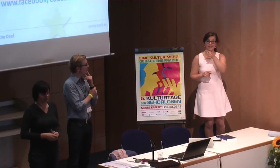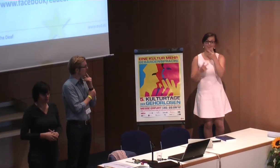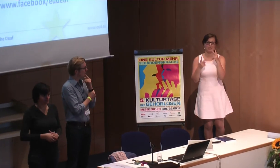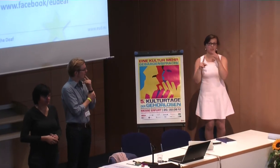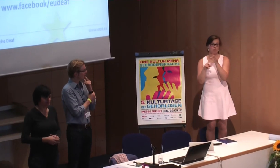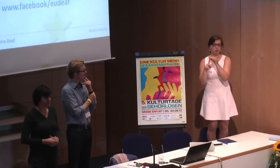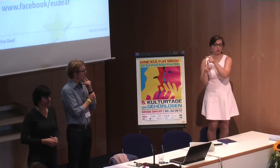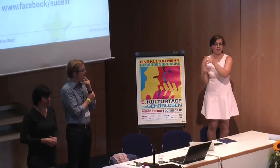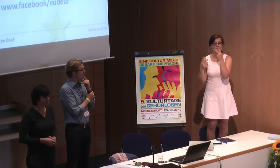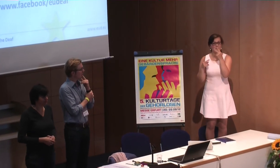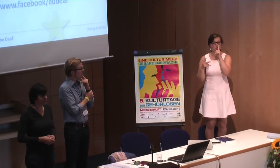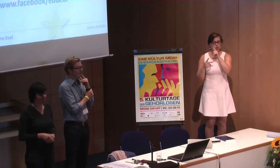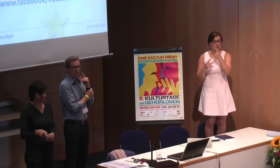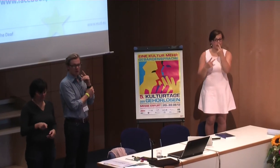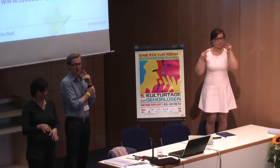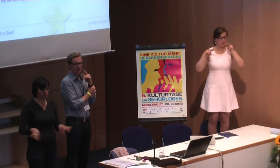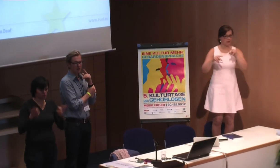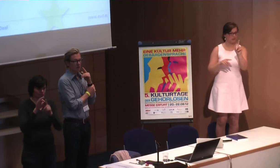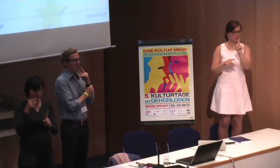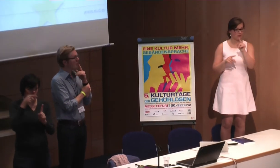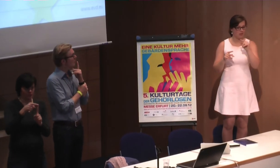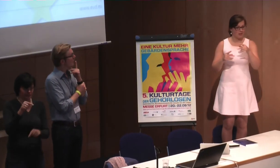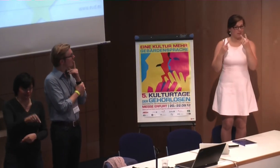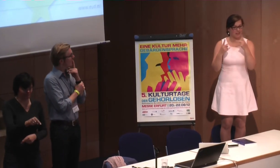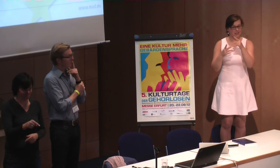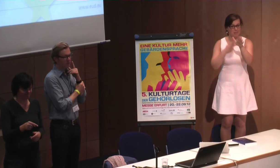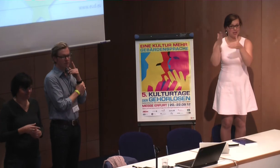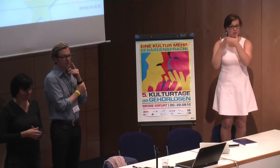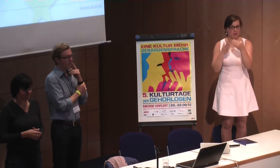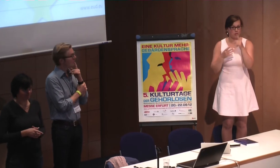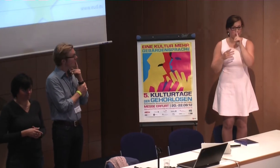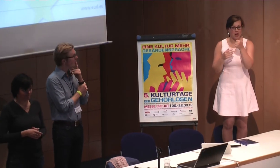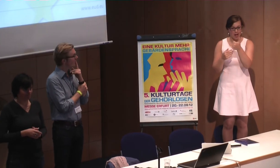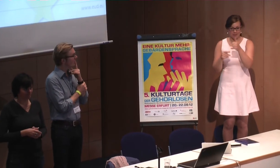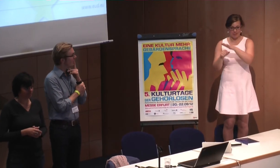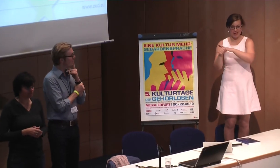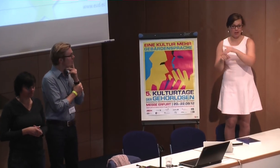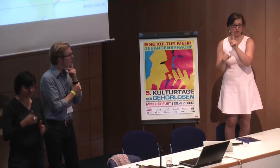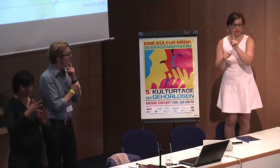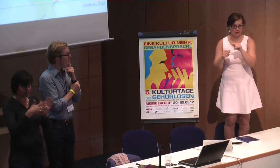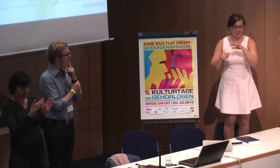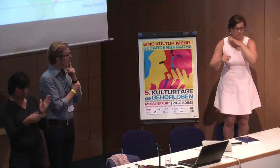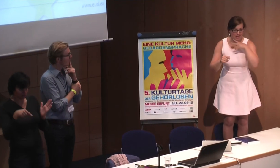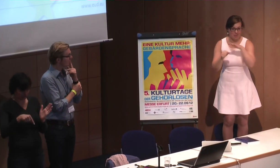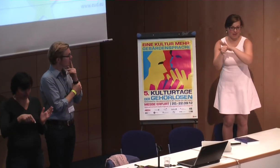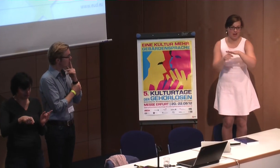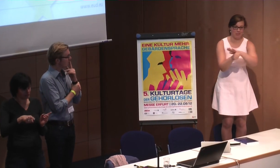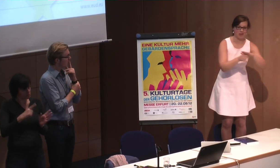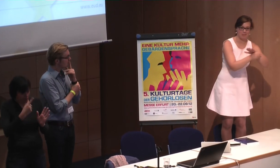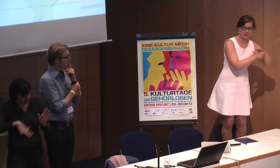Also ich denke, das ist ein sehr wichtiger Punkt, man hat nämlich nur eine Perspektive, also nur die Situation jetzt